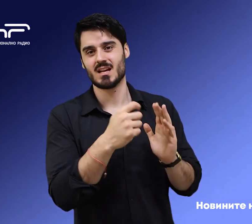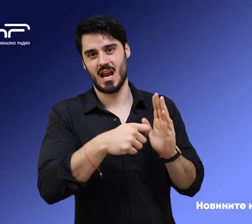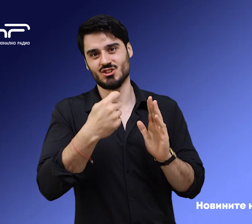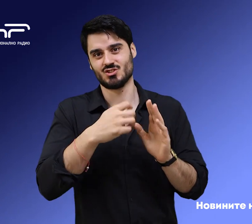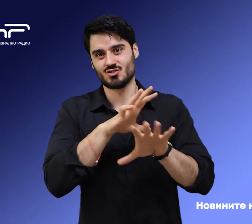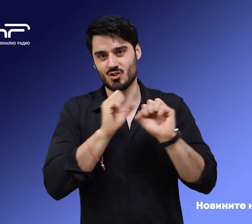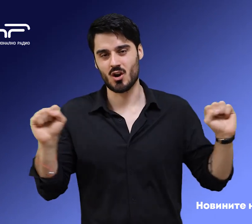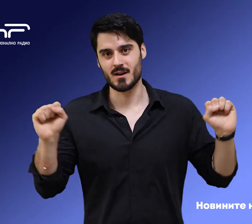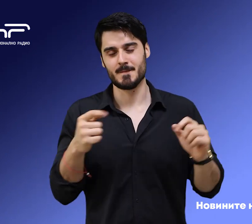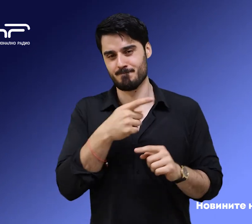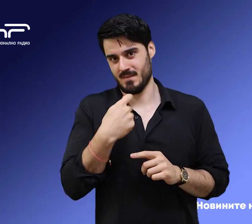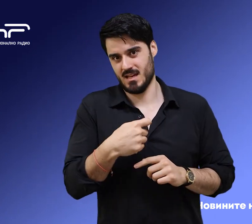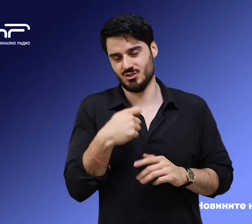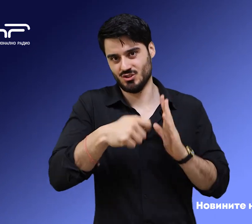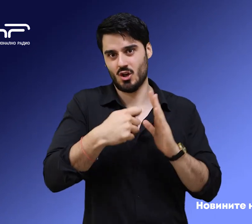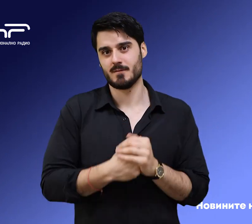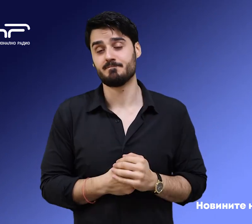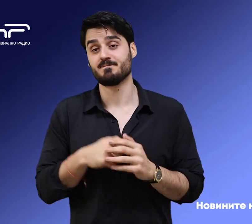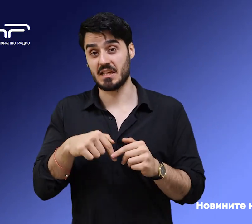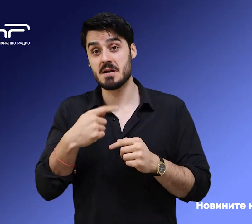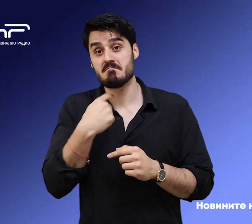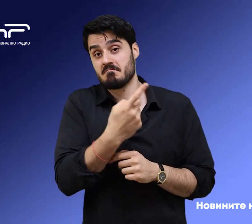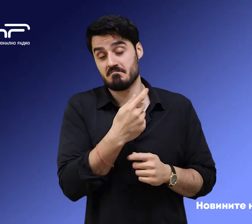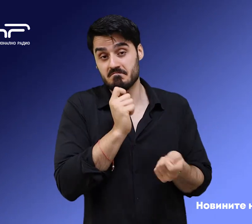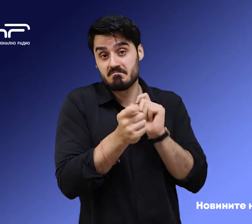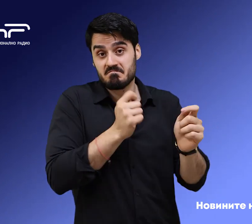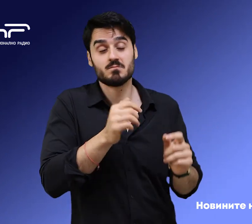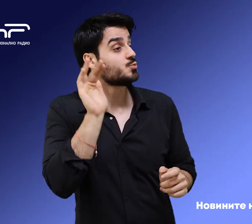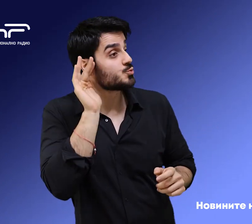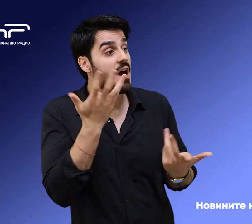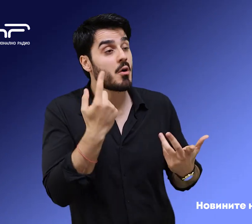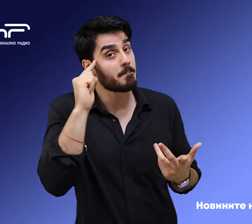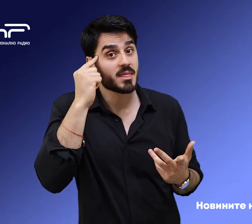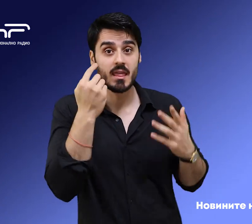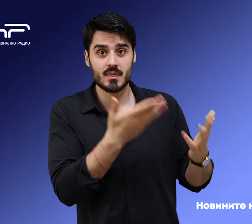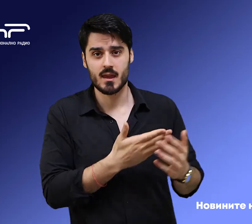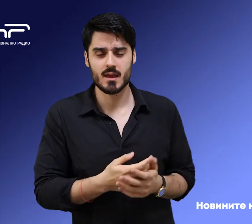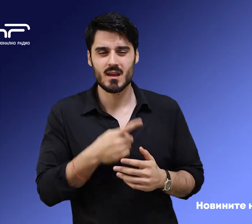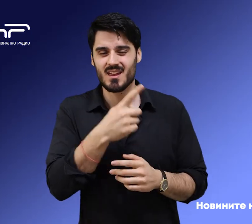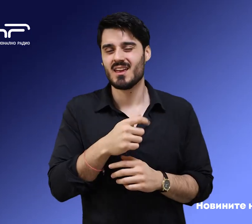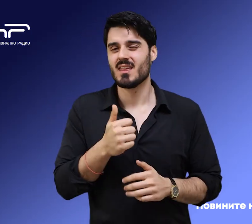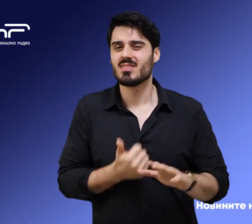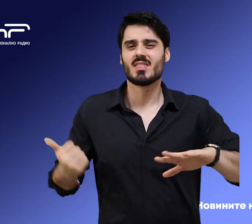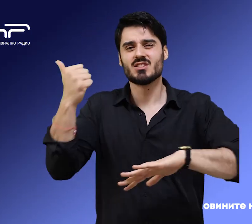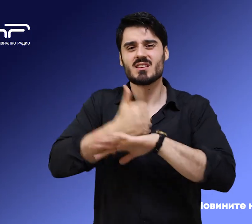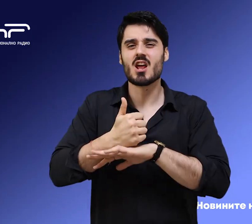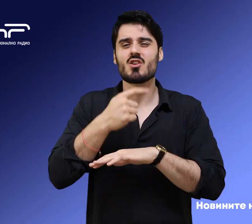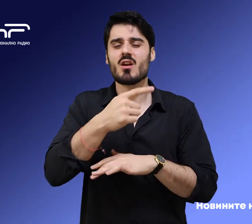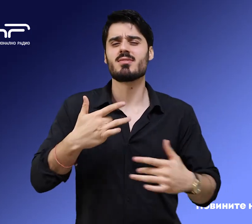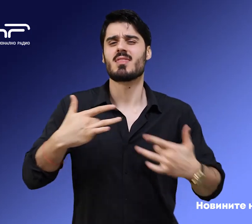коментар за своите решения. Подробностите от нашия репортер Светослава Кузманова. Директора на Народния театър Васил Василев за